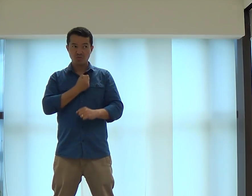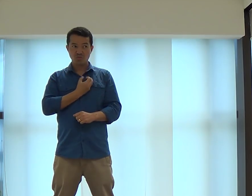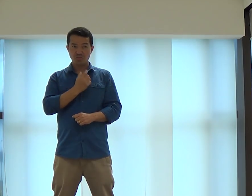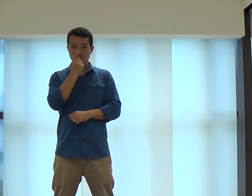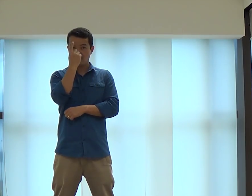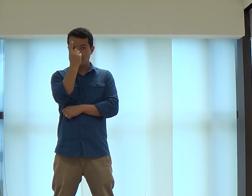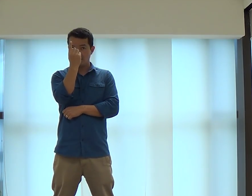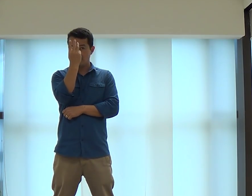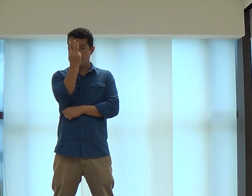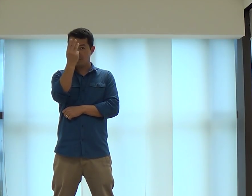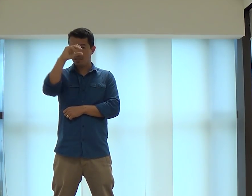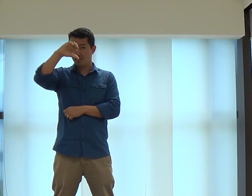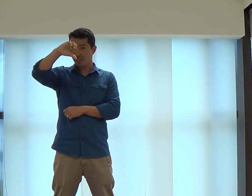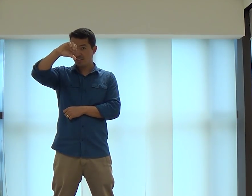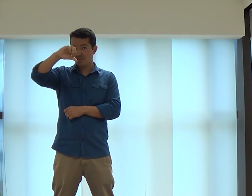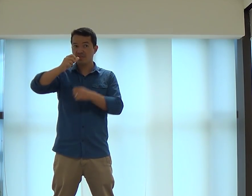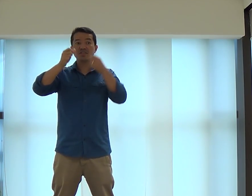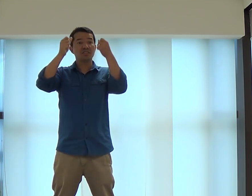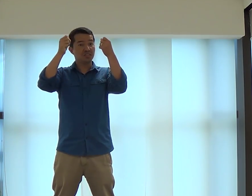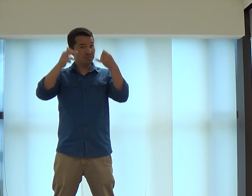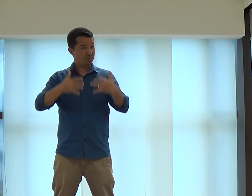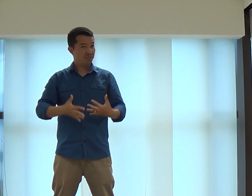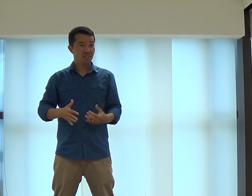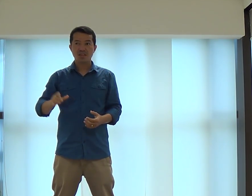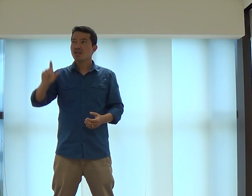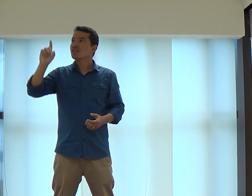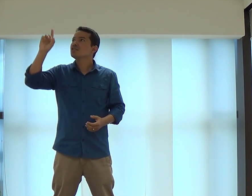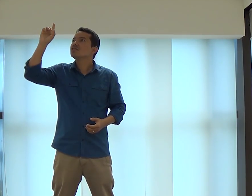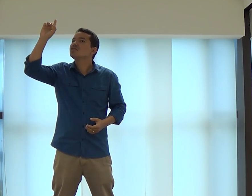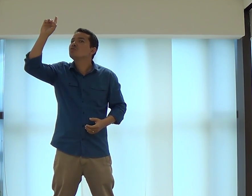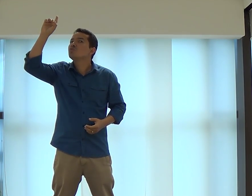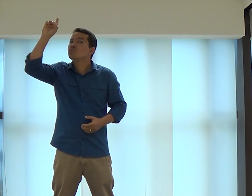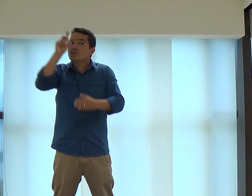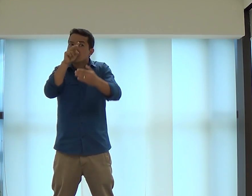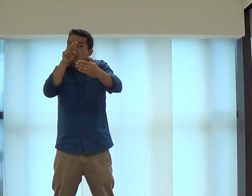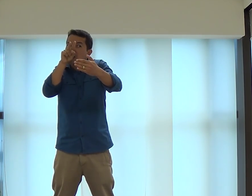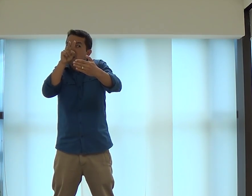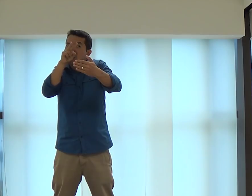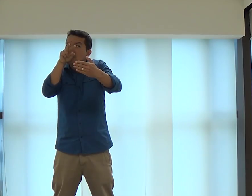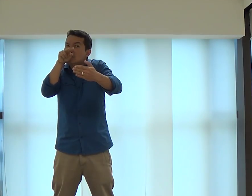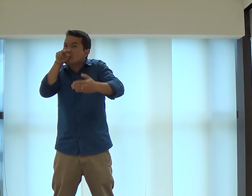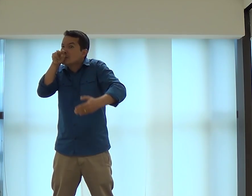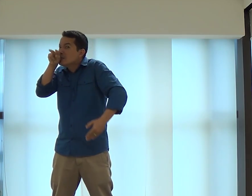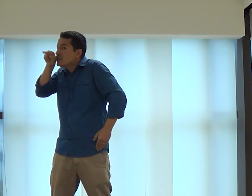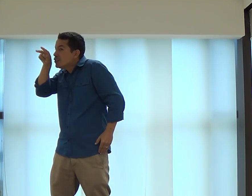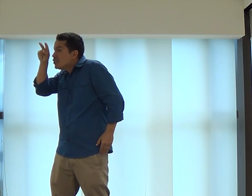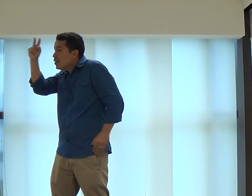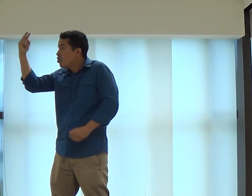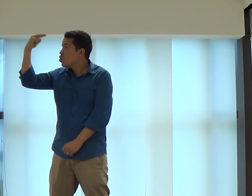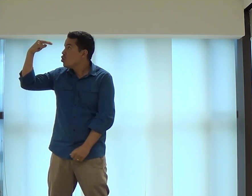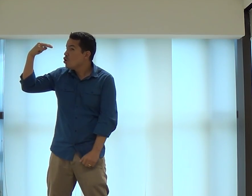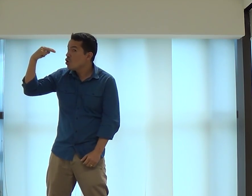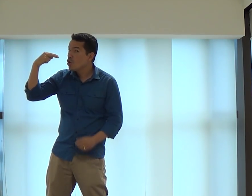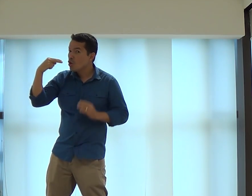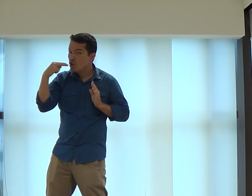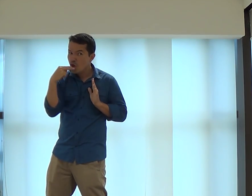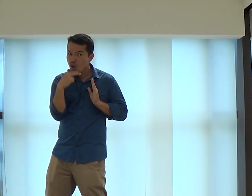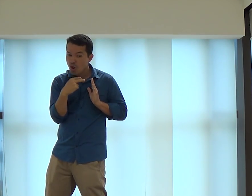Em Salmo 139, fala isso. Deus, ele está te sondando, ele está te